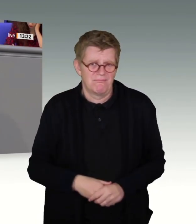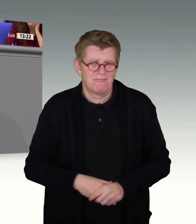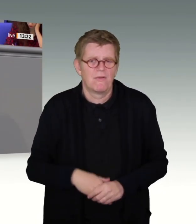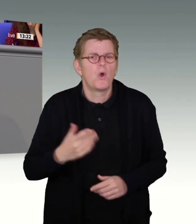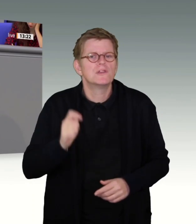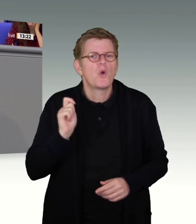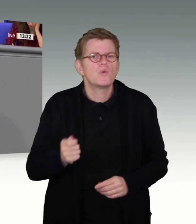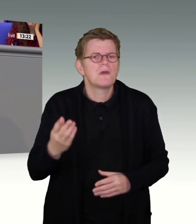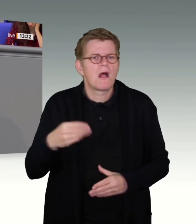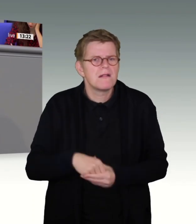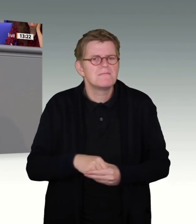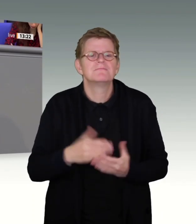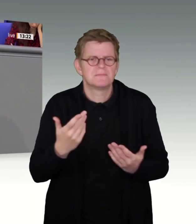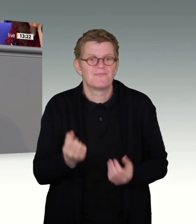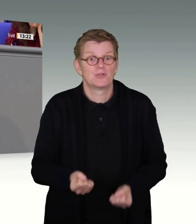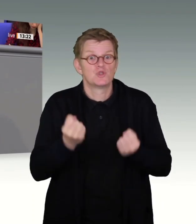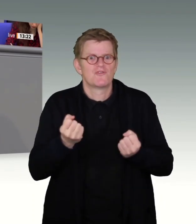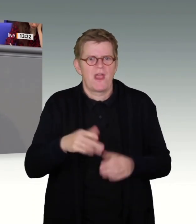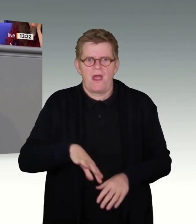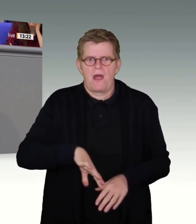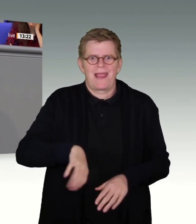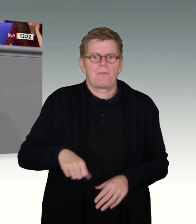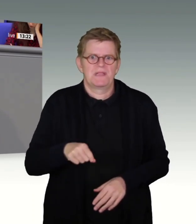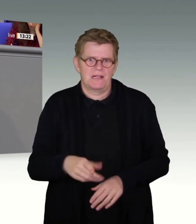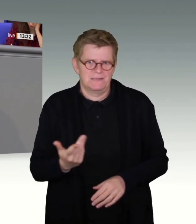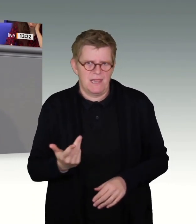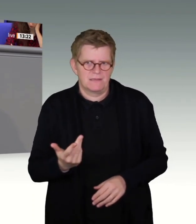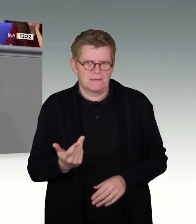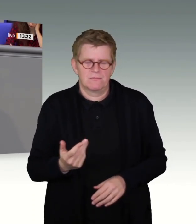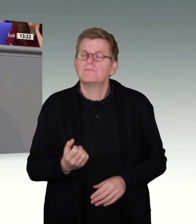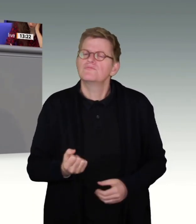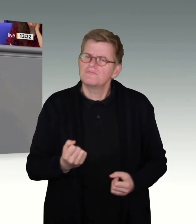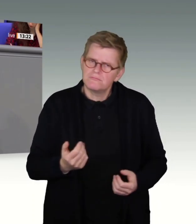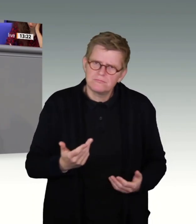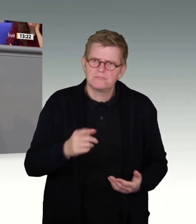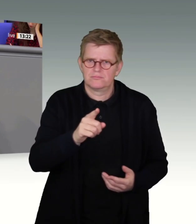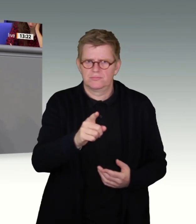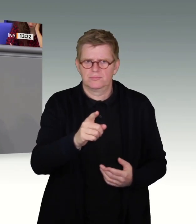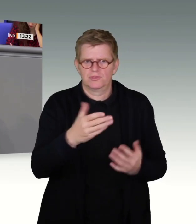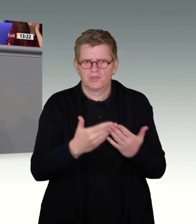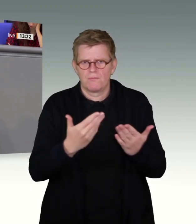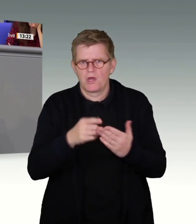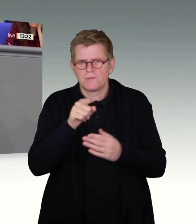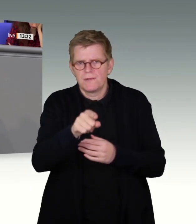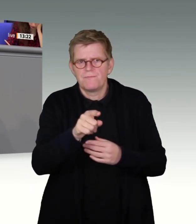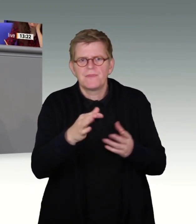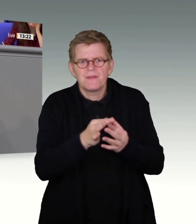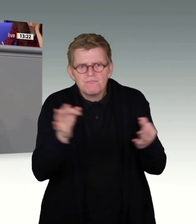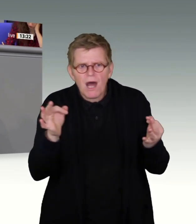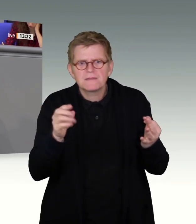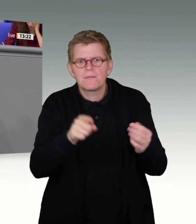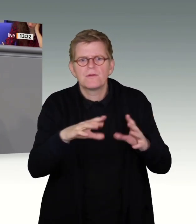dass die Bekämpfung schwerer Kriminalität zwar von größter Bedeutung sei, aber für sich genommen die Erforderlichkeit einer Maßnahme der allgemeinen und